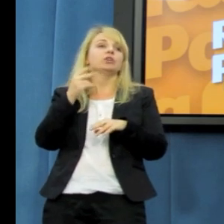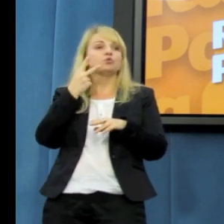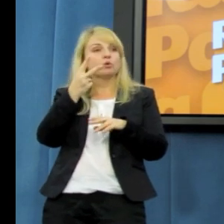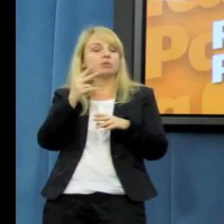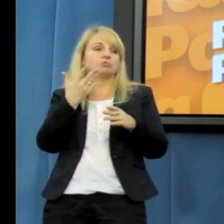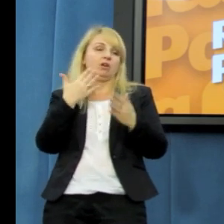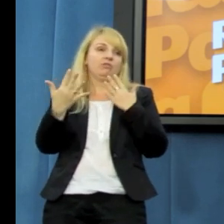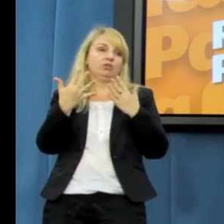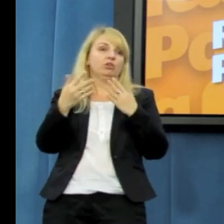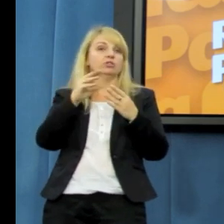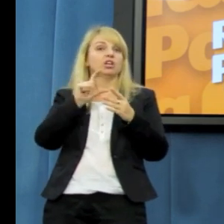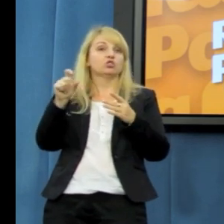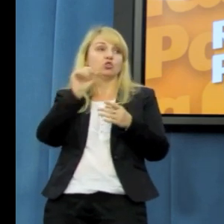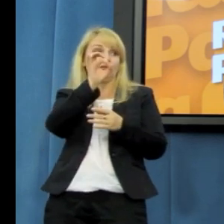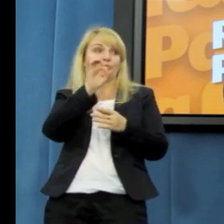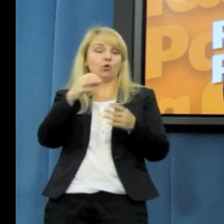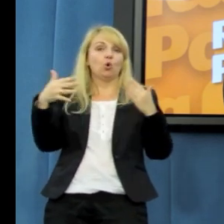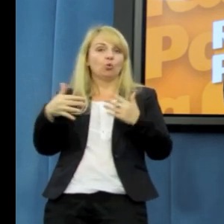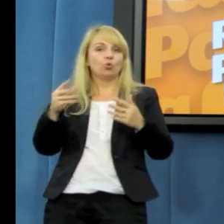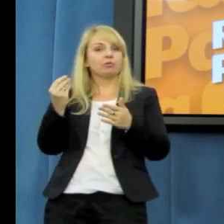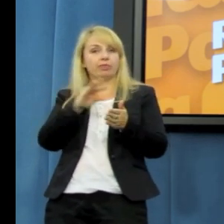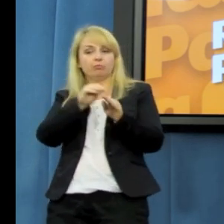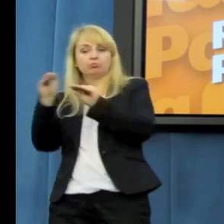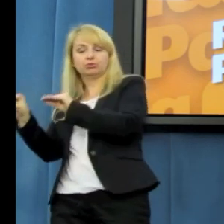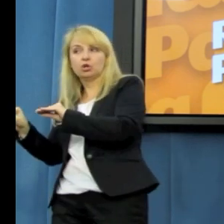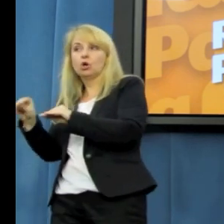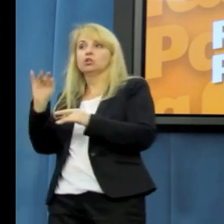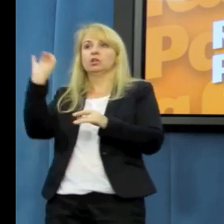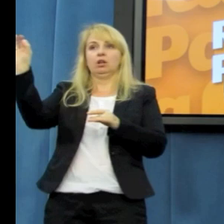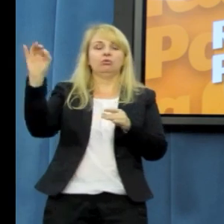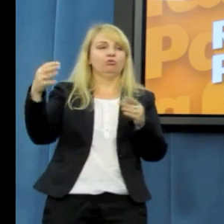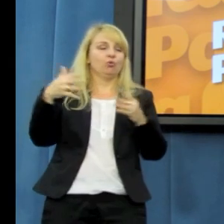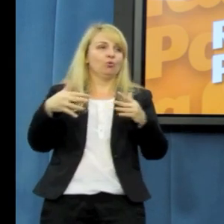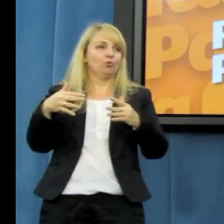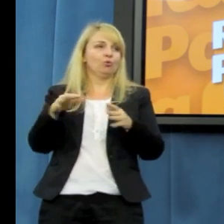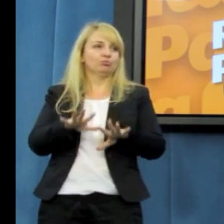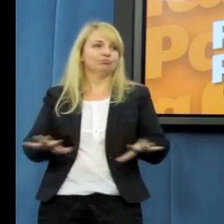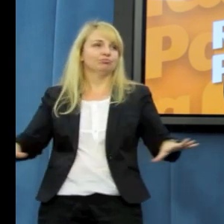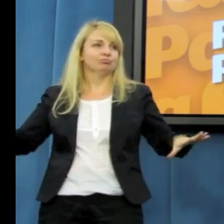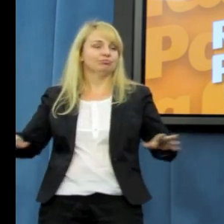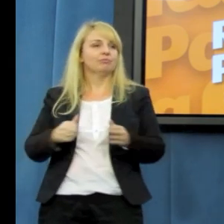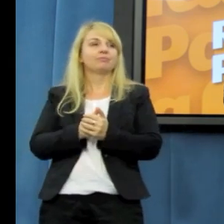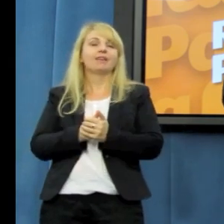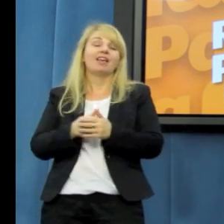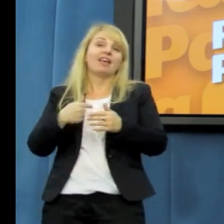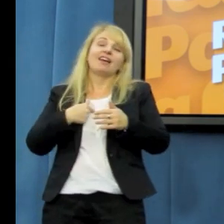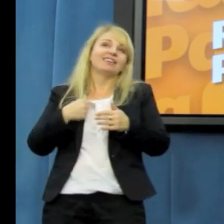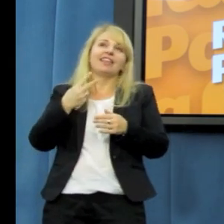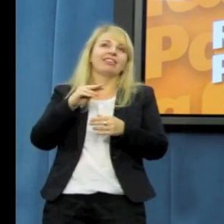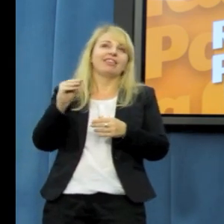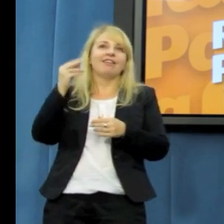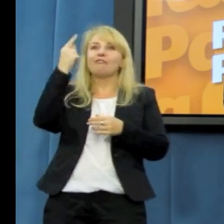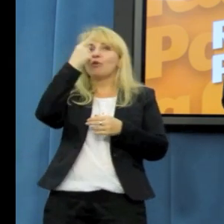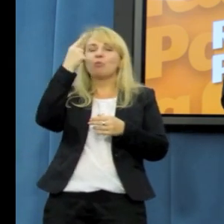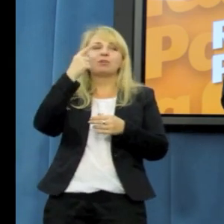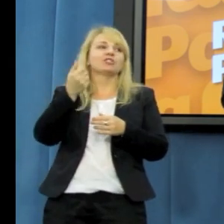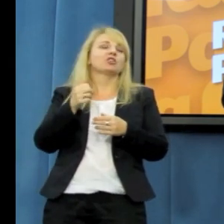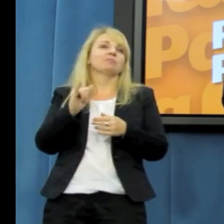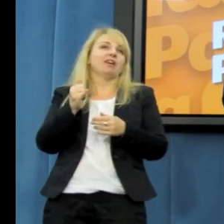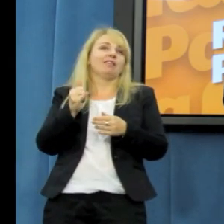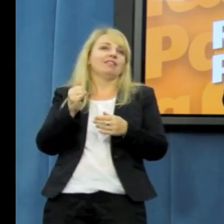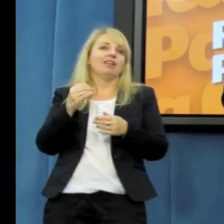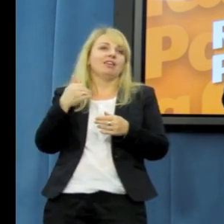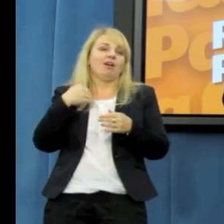koalicyjny grunt? Znaczy, wie Pani, z PSL-em koalicji, nie wyobrażam sobie, przepraszam się, teraz śmiałem trochę, ale